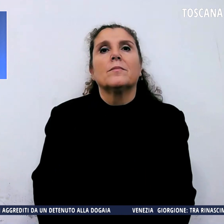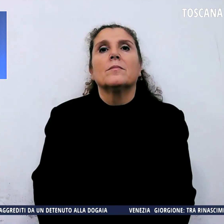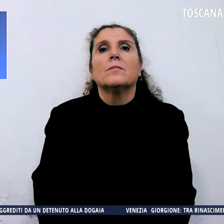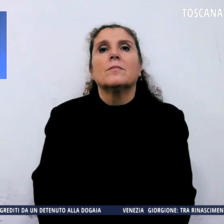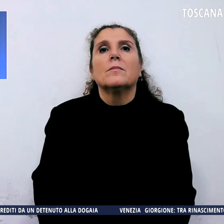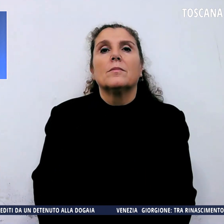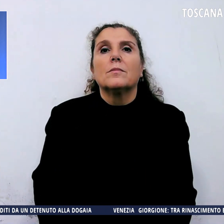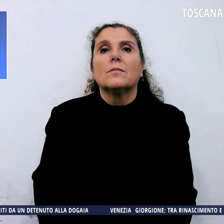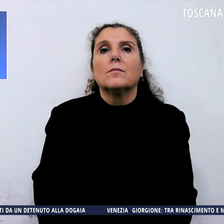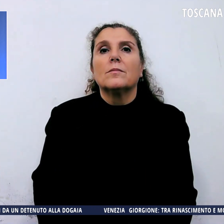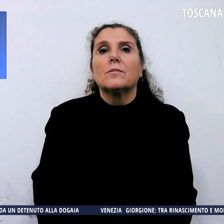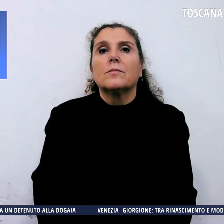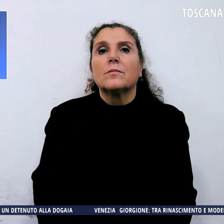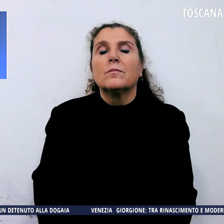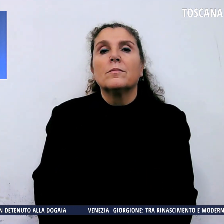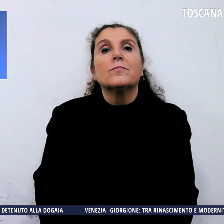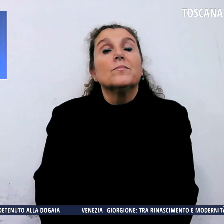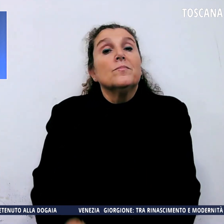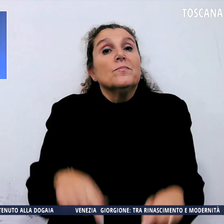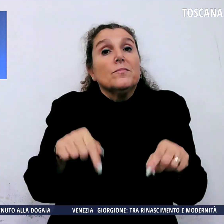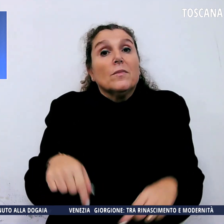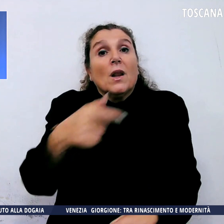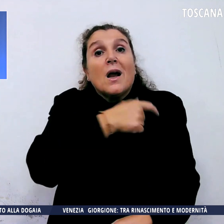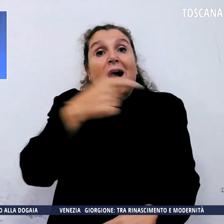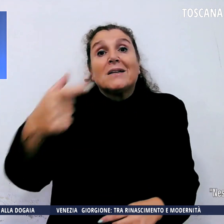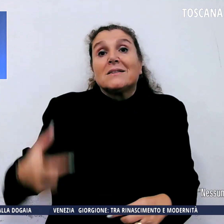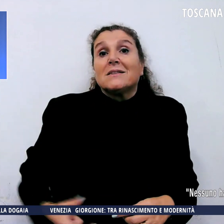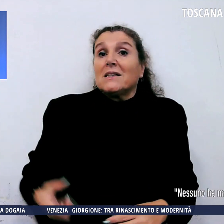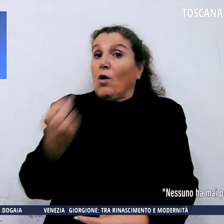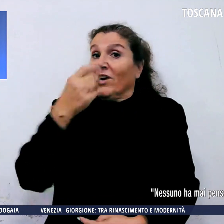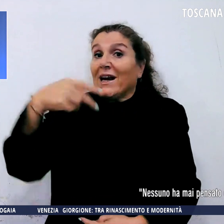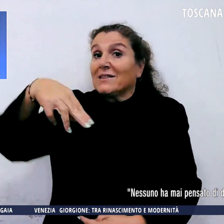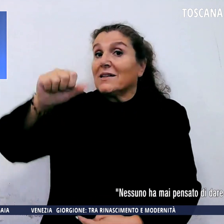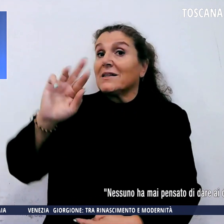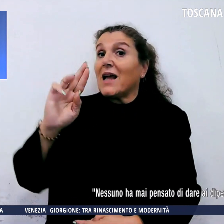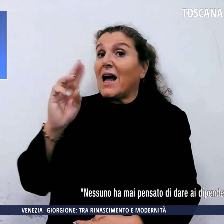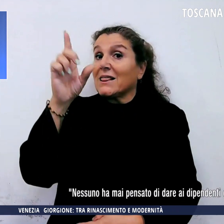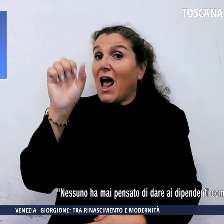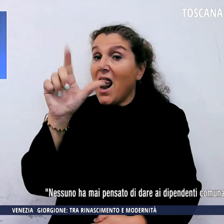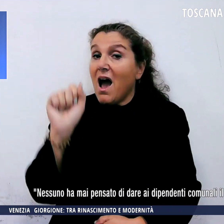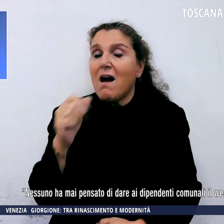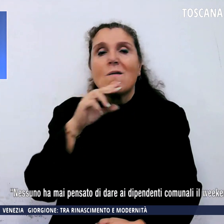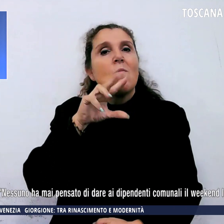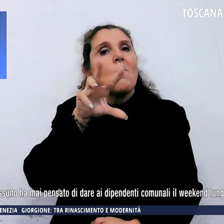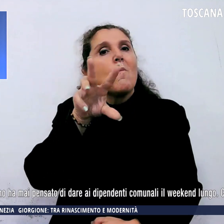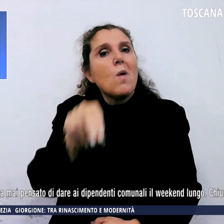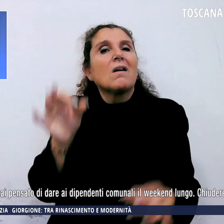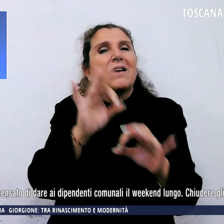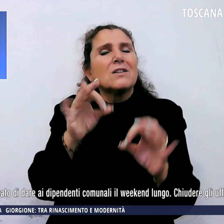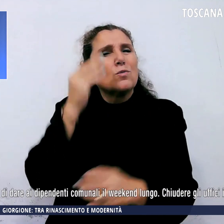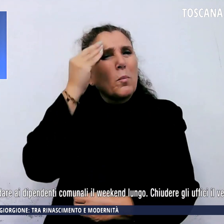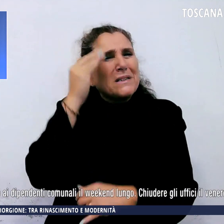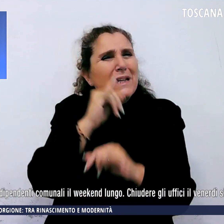E oggi il sindaco di Firenze Nardella ha detto nessuno ha mai pensato di dare ai